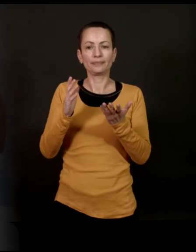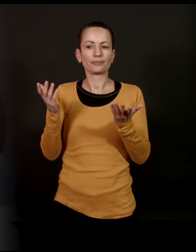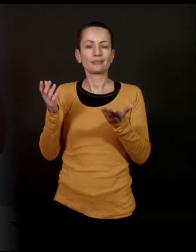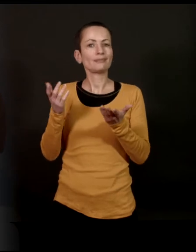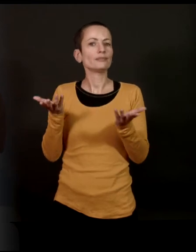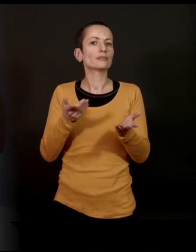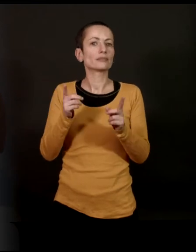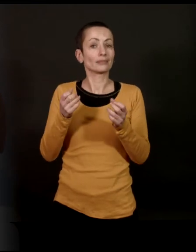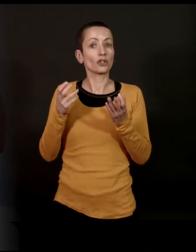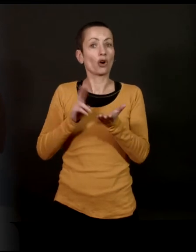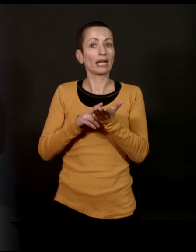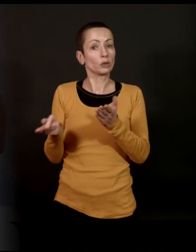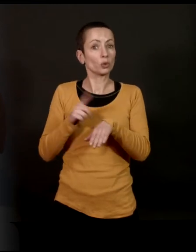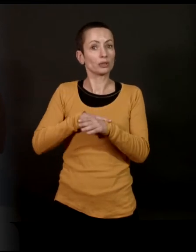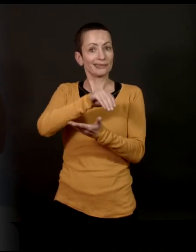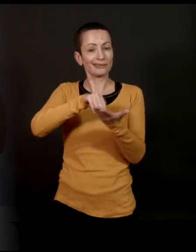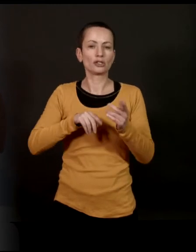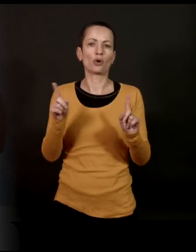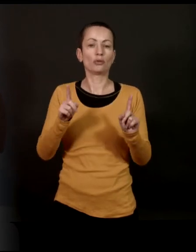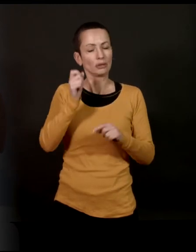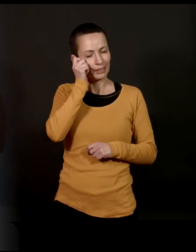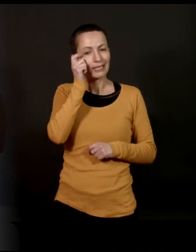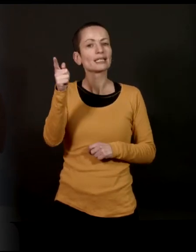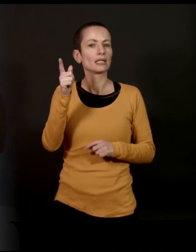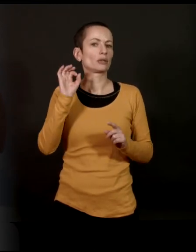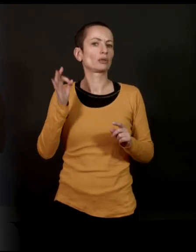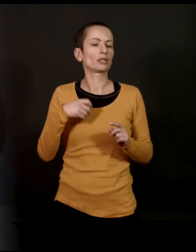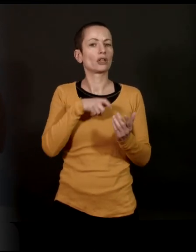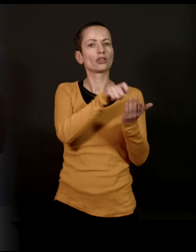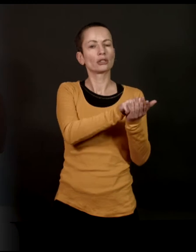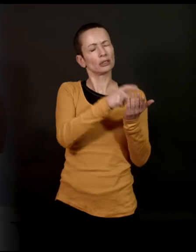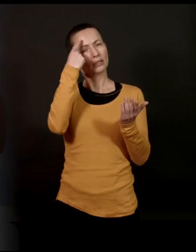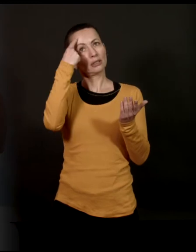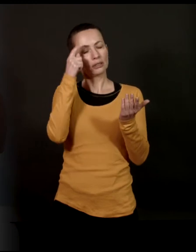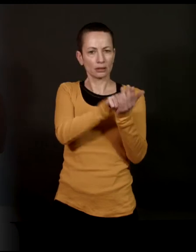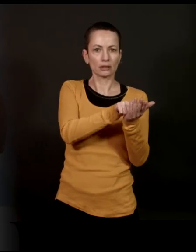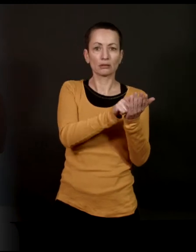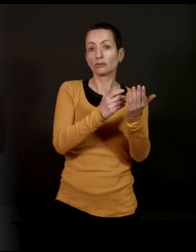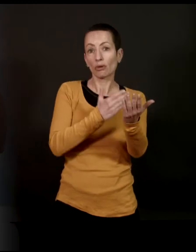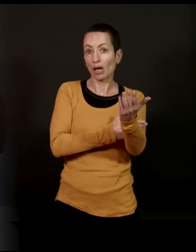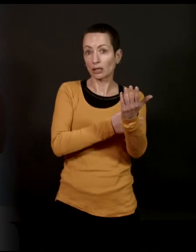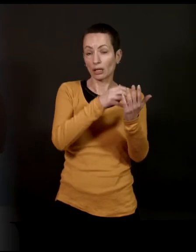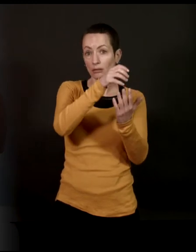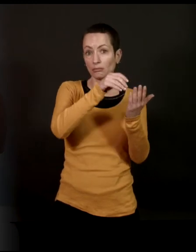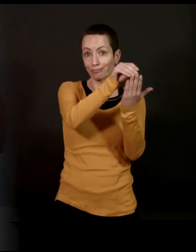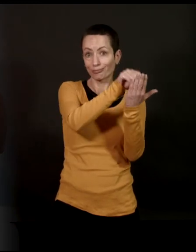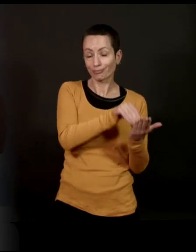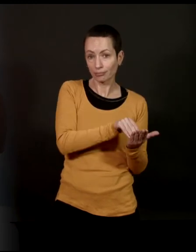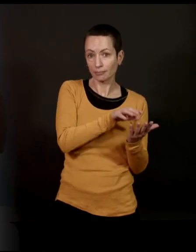revanche, je n'écris pas, je ne rédige pas en temps réel. Mais en revanche, des idées me viennent pendant que je prends mes notes. Et donc, dans mes carnets, il y a de tout. Et alors,